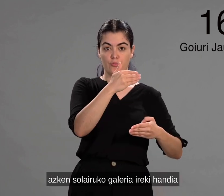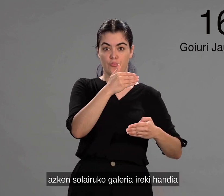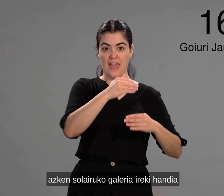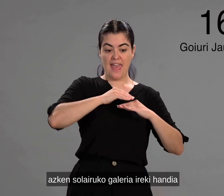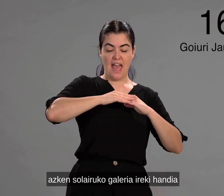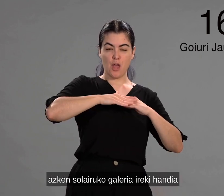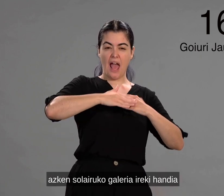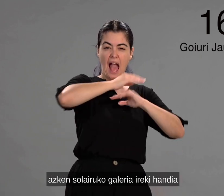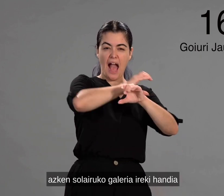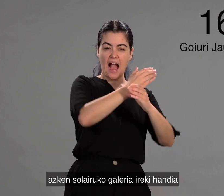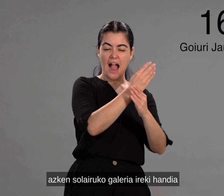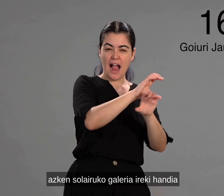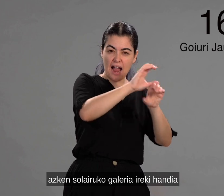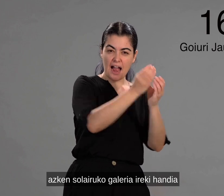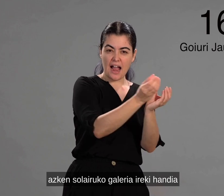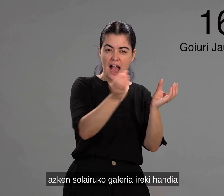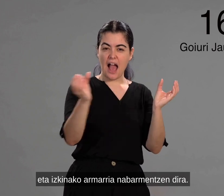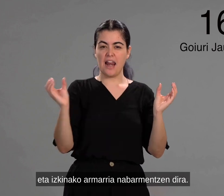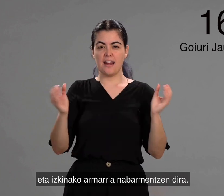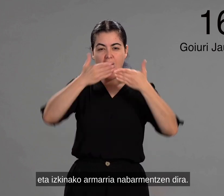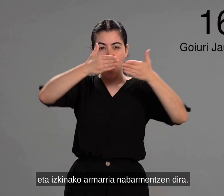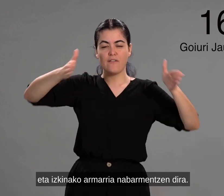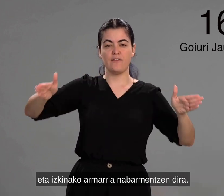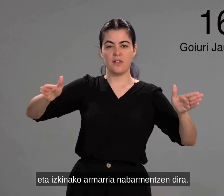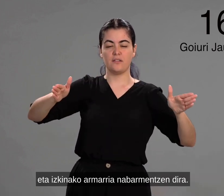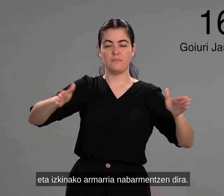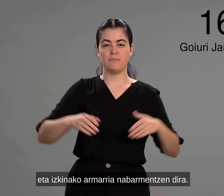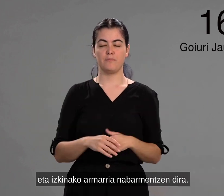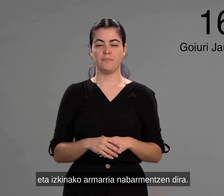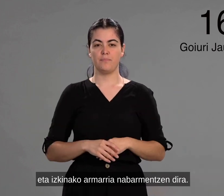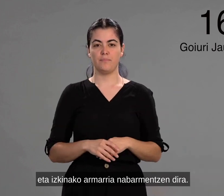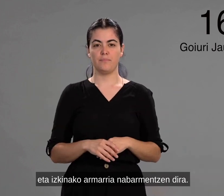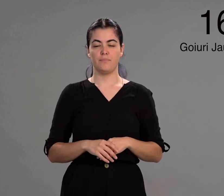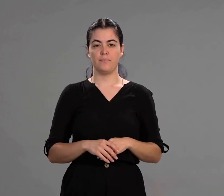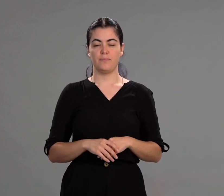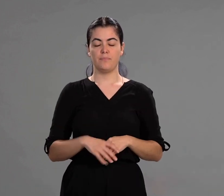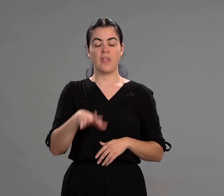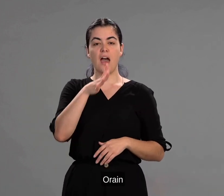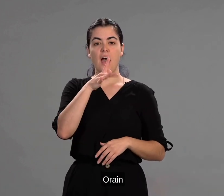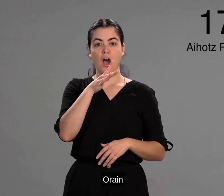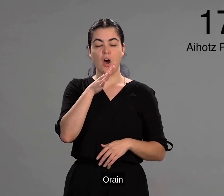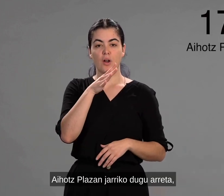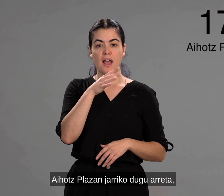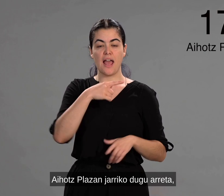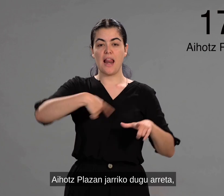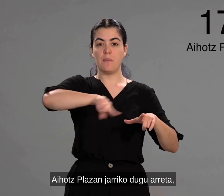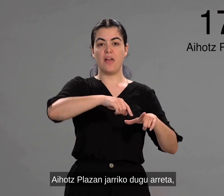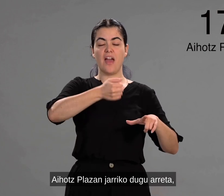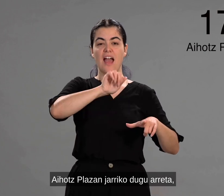azken solairuko galeria ireki handia eta izkinako armarria nabarmentzen dira. Orain, aiotzplazan jarriko dugu